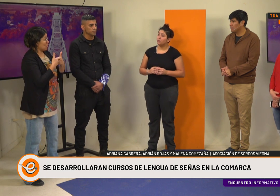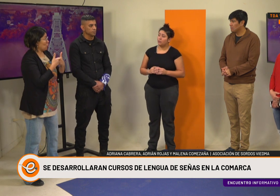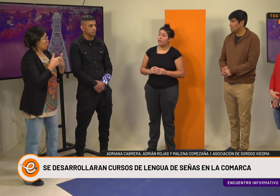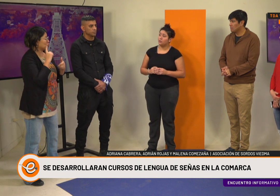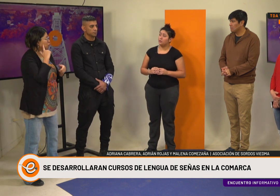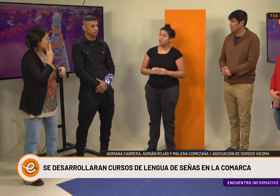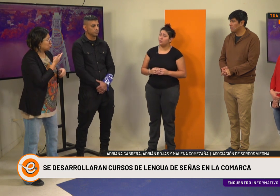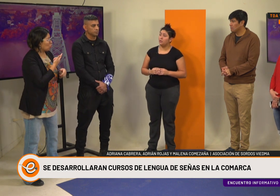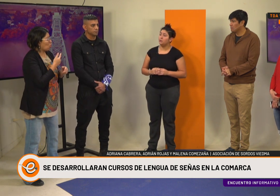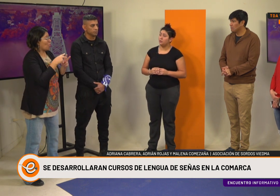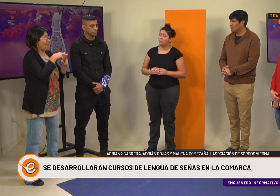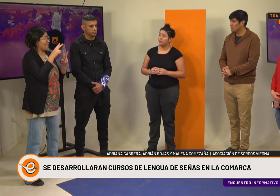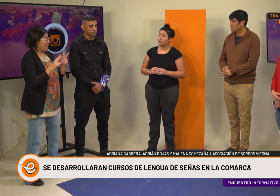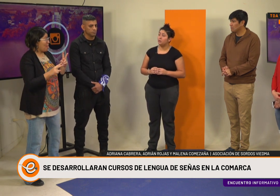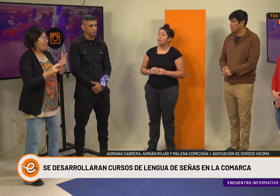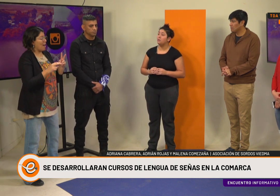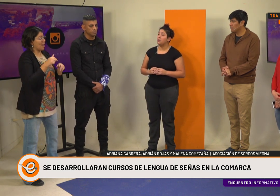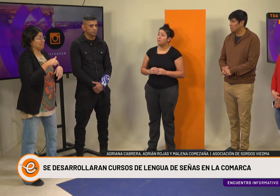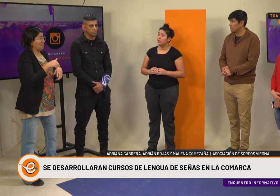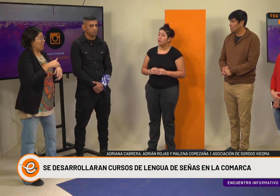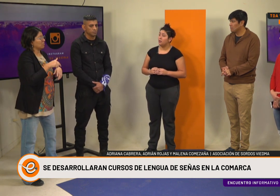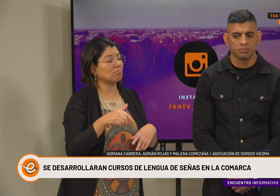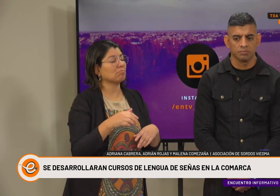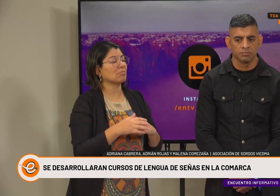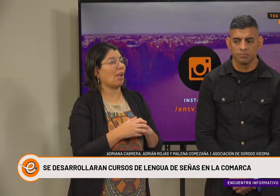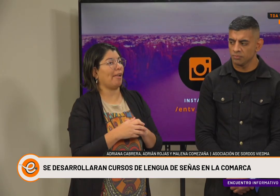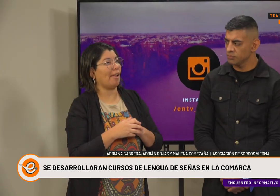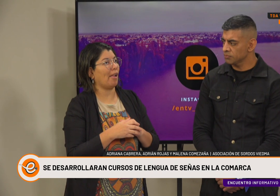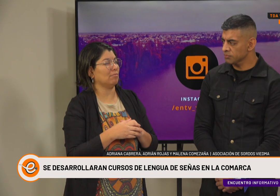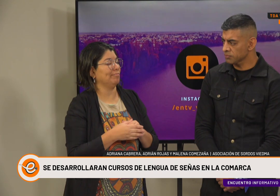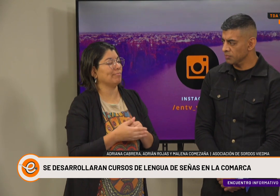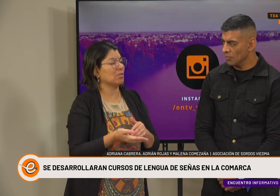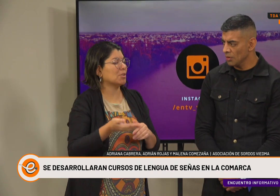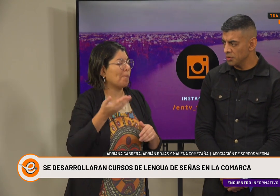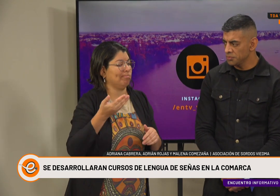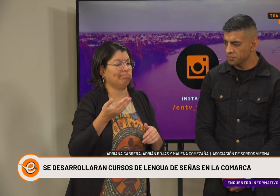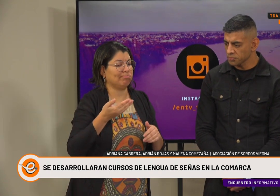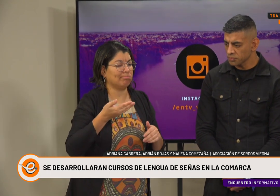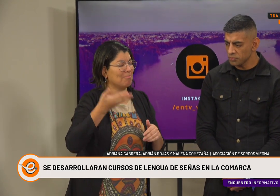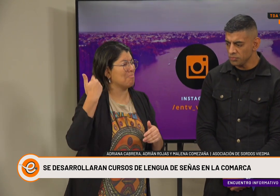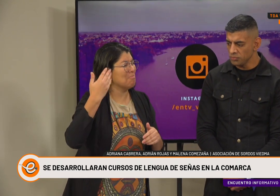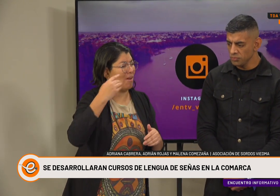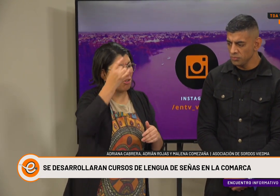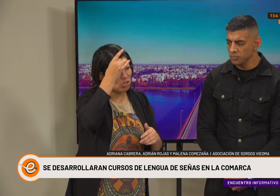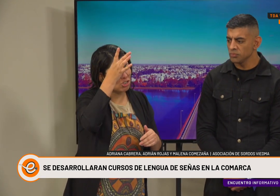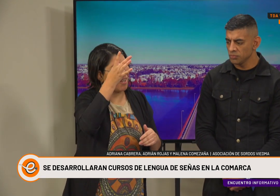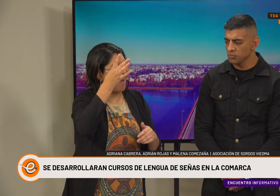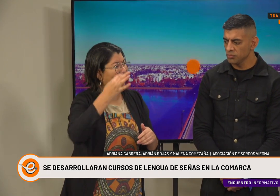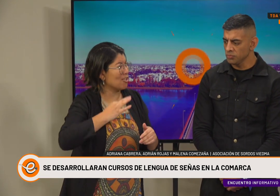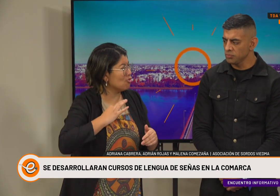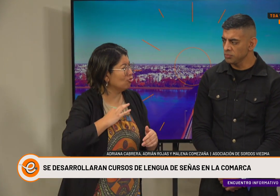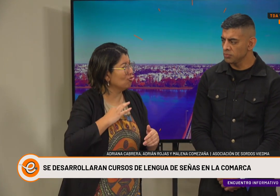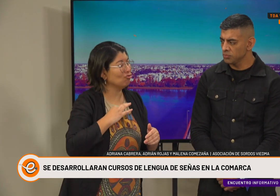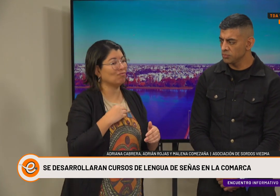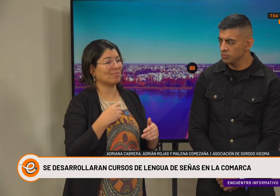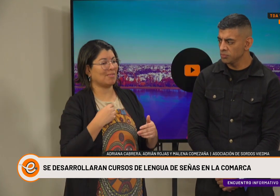Las asociaciones de personas sordas de Viedma, ahora hace mucho,